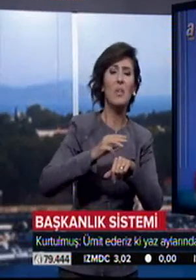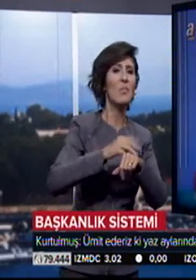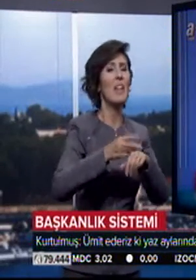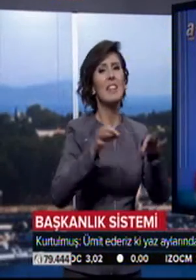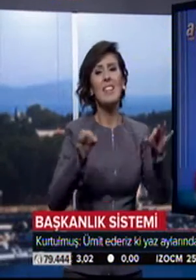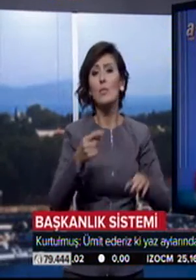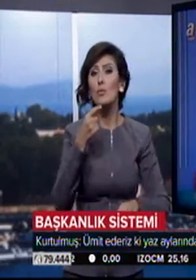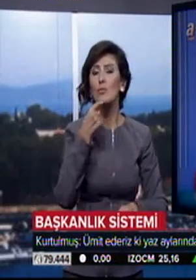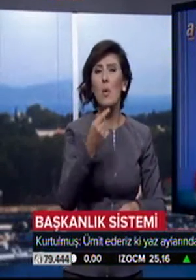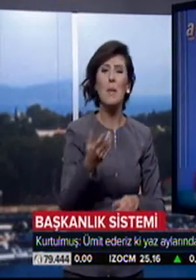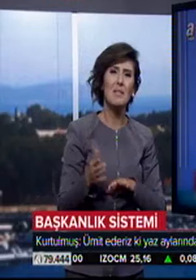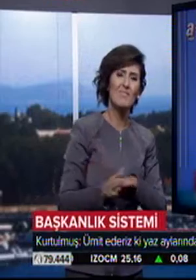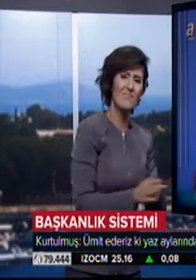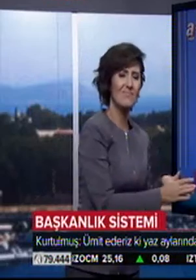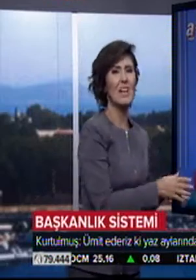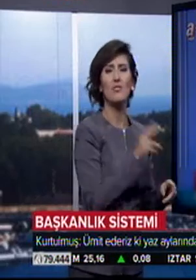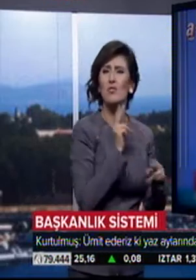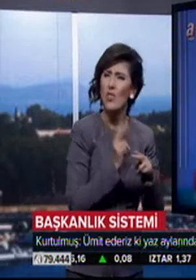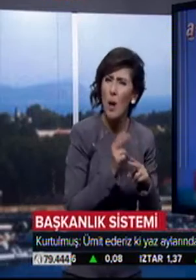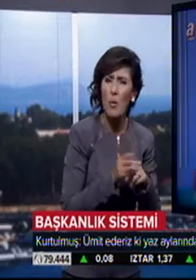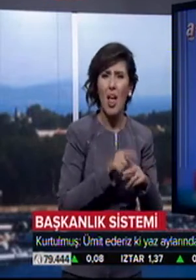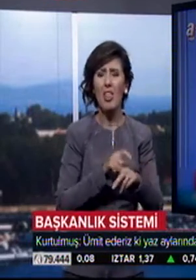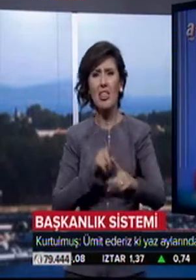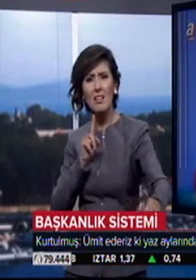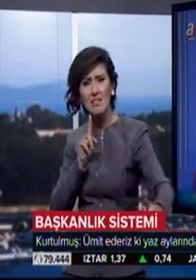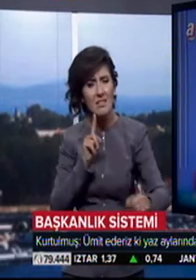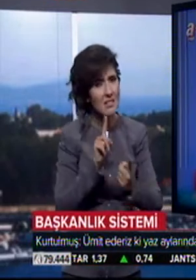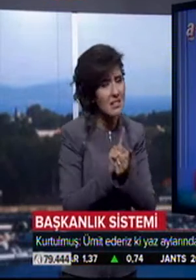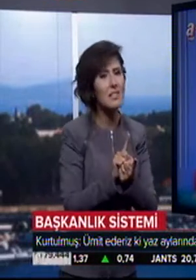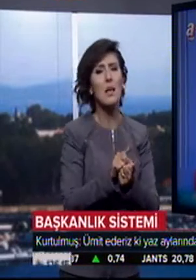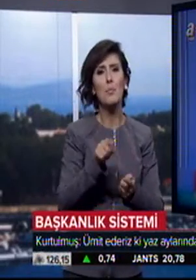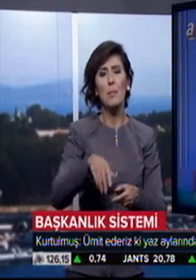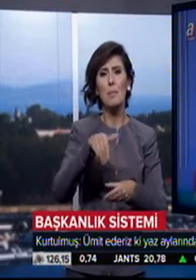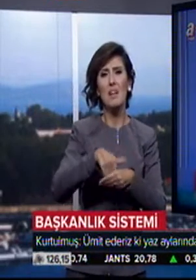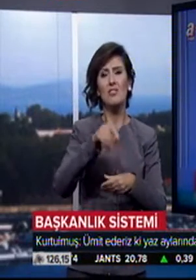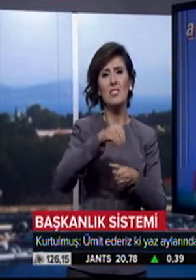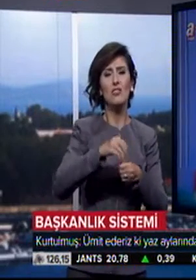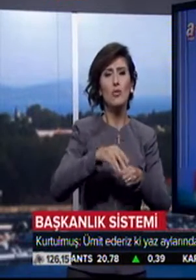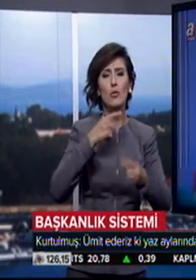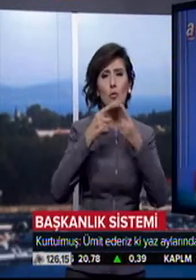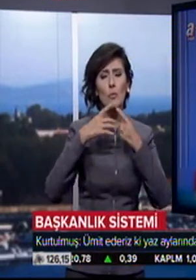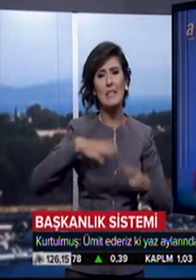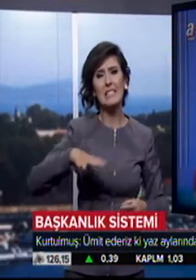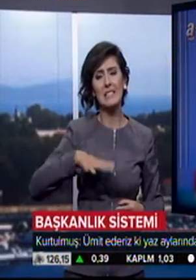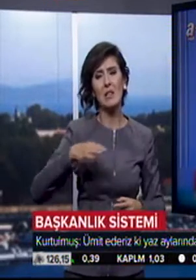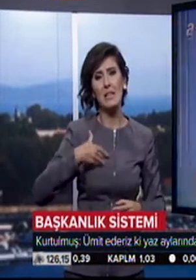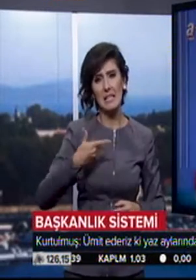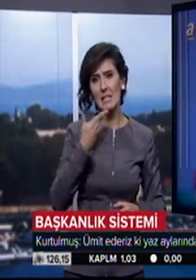söylemekten ziyade, bir an evvel mümkün olan en kısa süre içerisinde bunun parlamentoda görüşülmesini arzu ettiğimizi ifade etmek isterim. Bizim